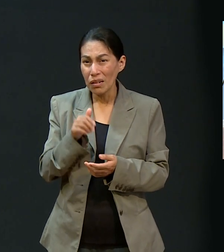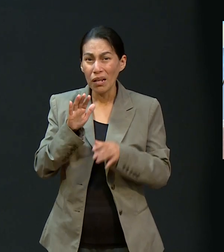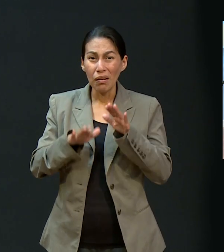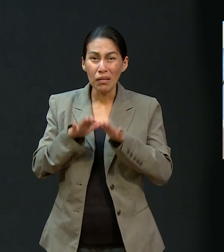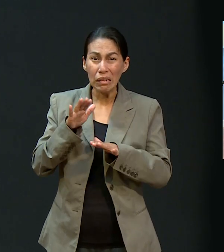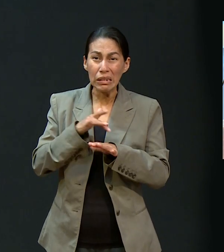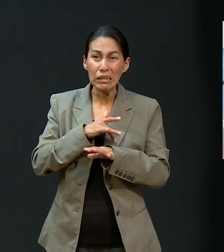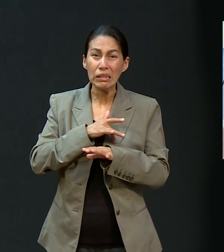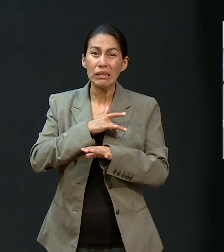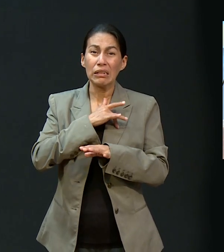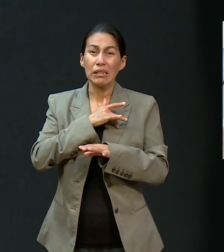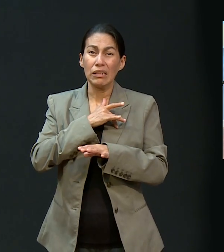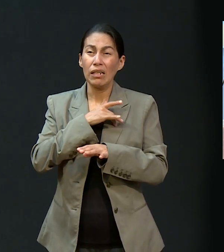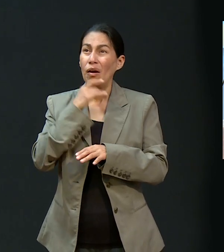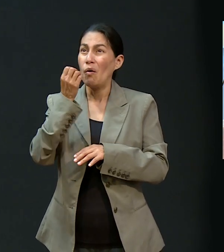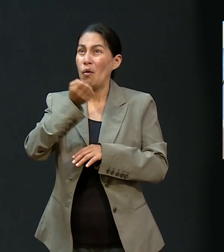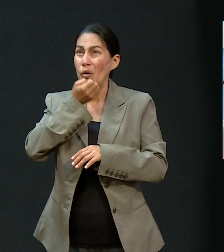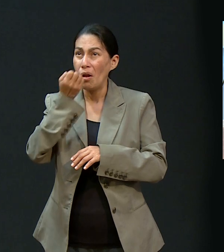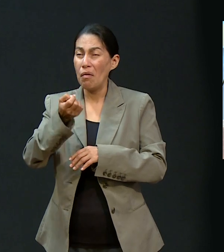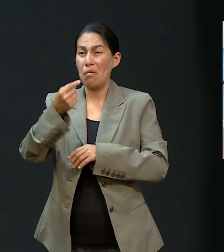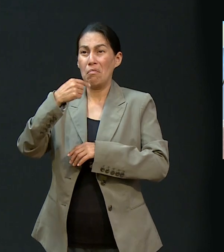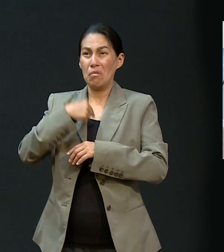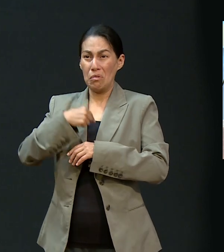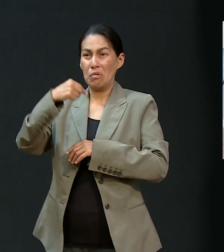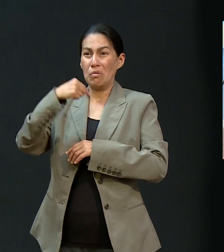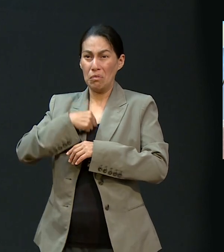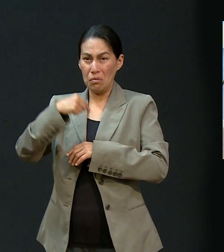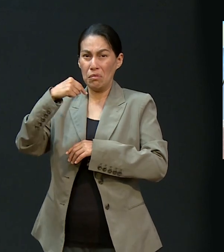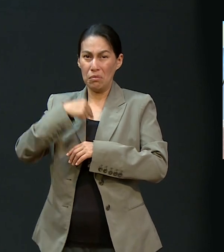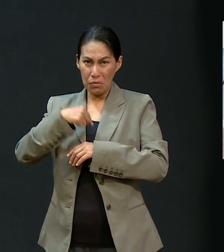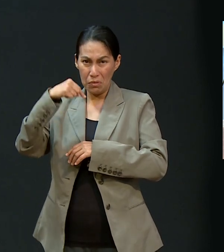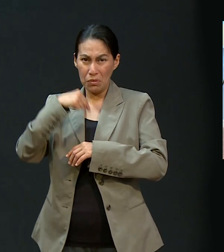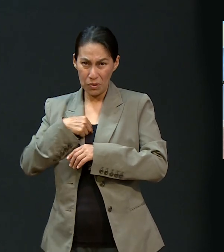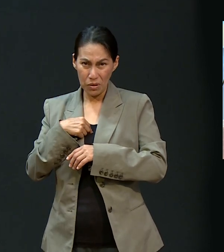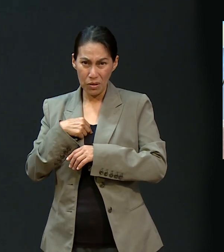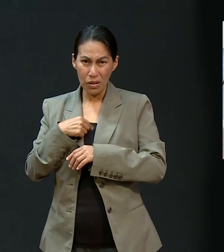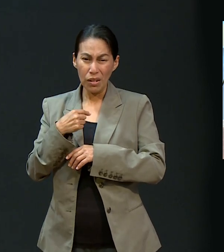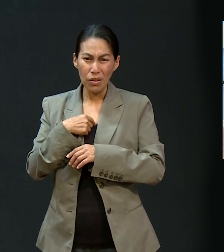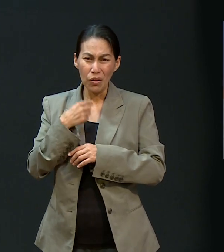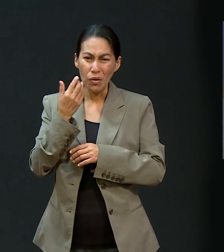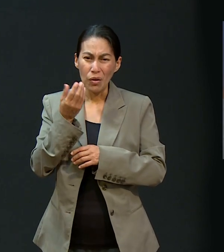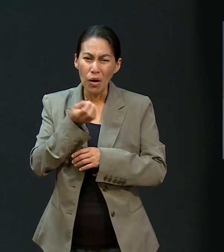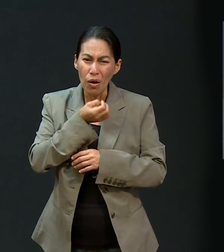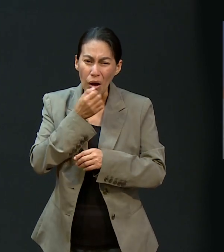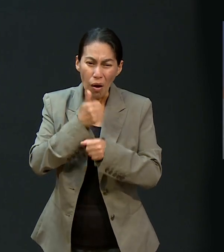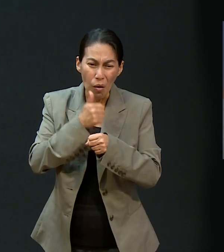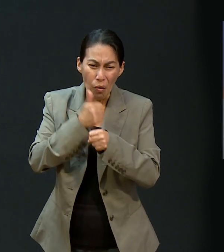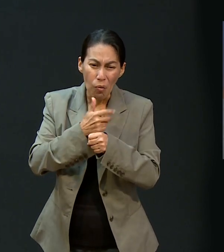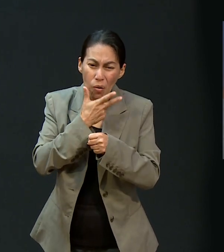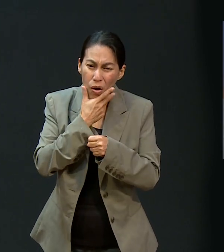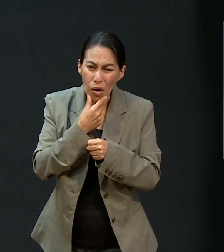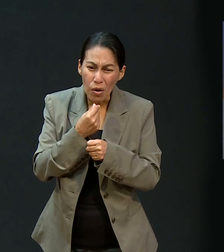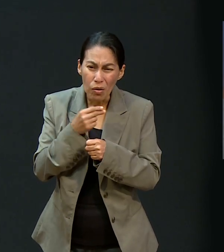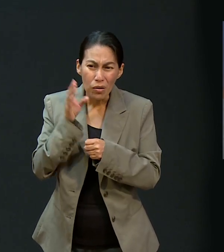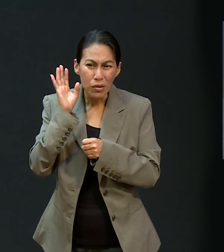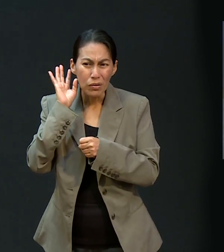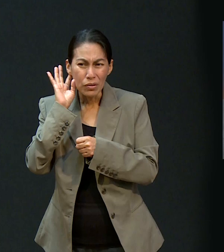por mí, por mis planes. Pero a veces sentía que mi oración se centraba solo en mí. Y cuando escuché a mi